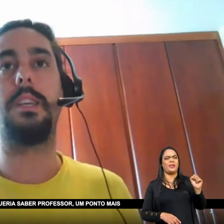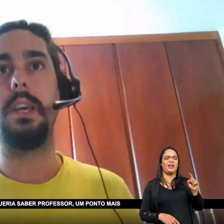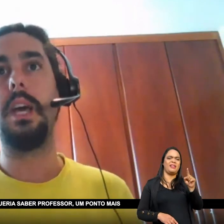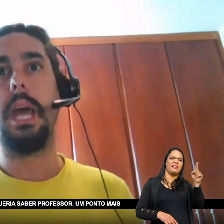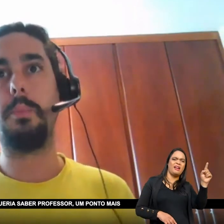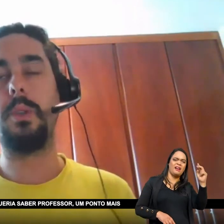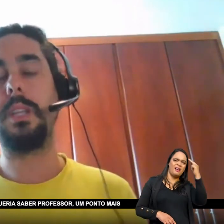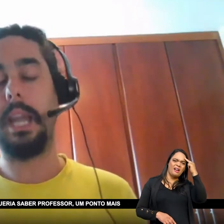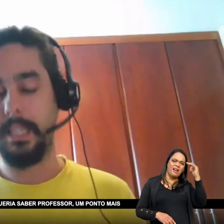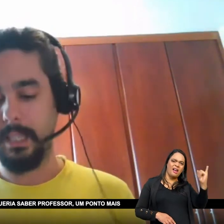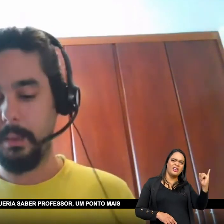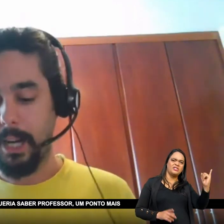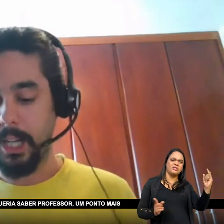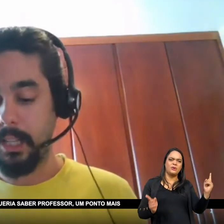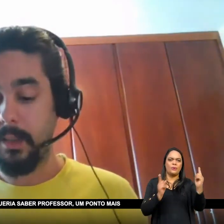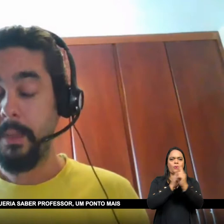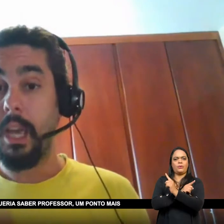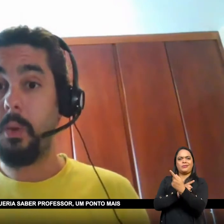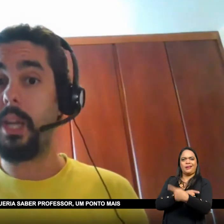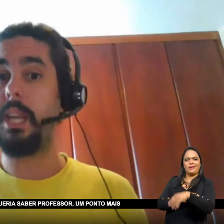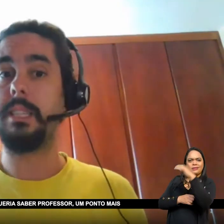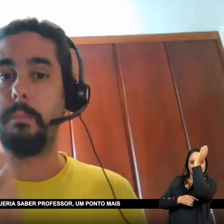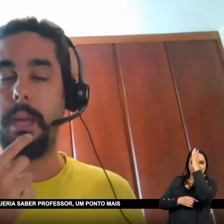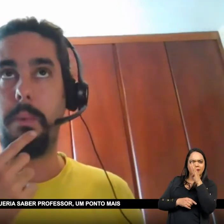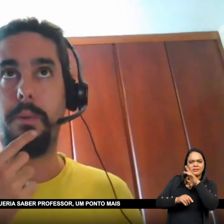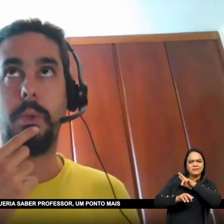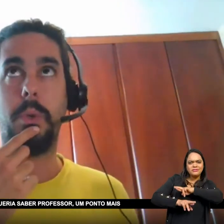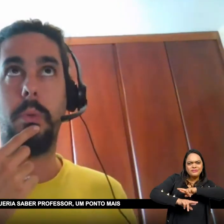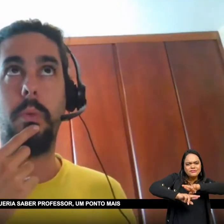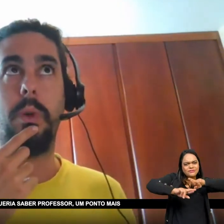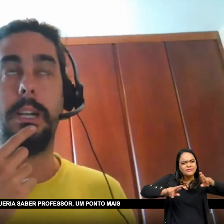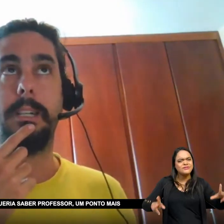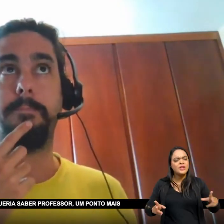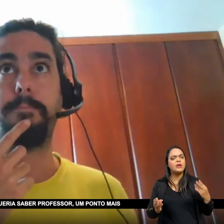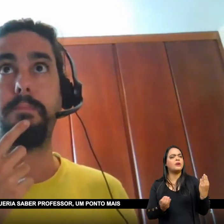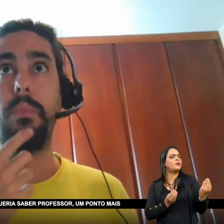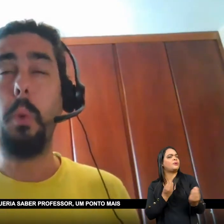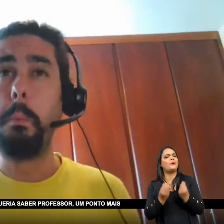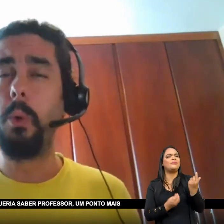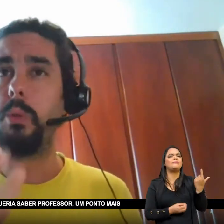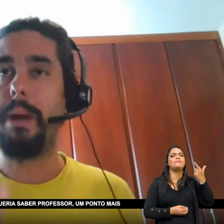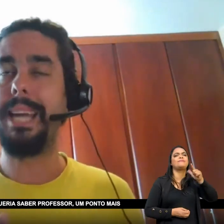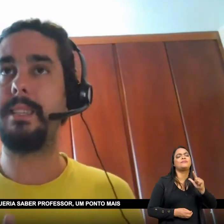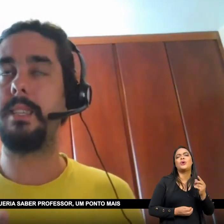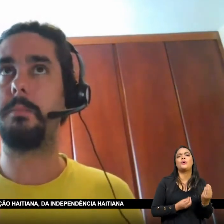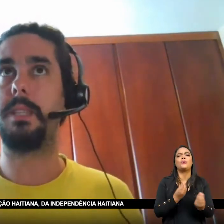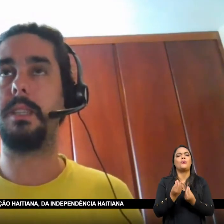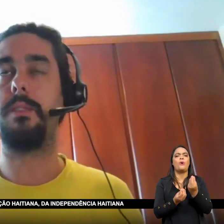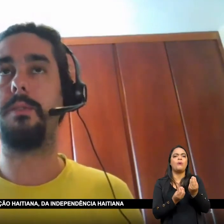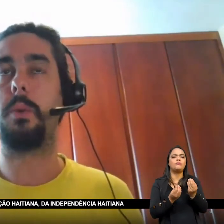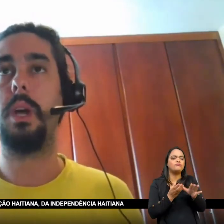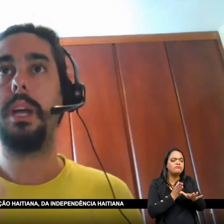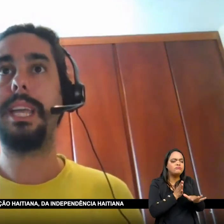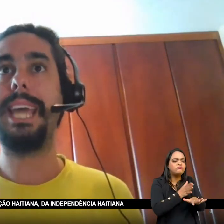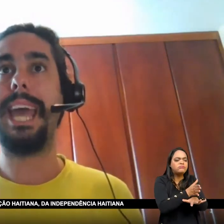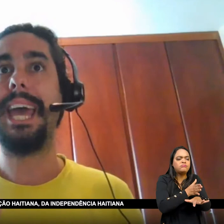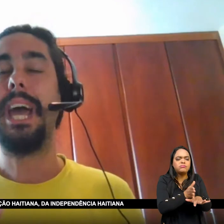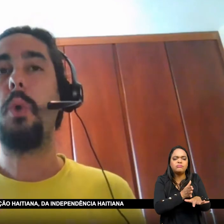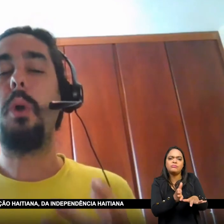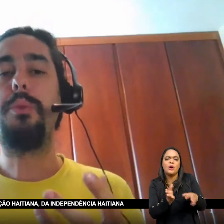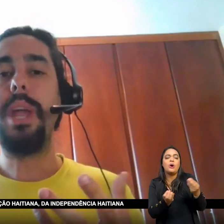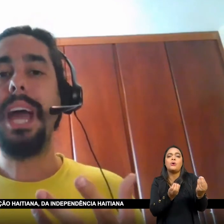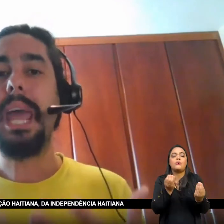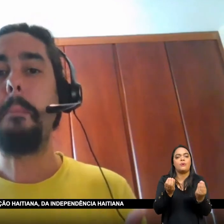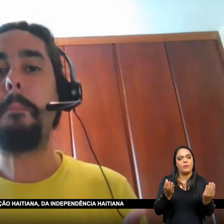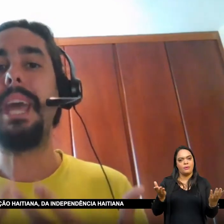história do Haiti É muito interessante Para a gente Eu queria saber Professor Um ponto mais específico Que é